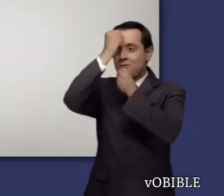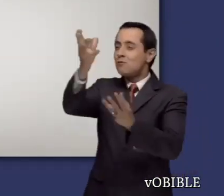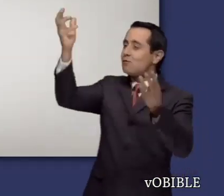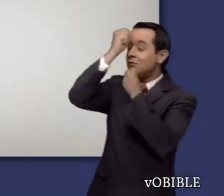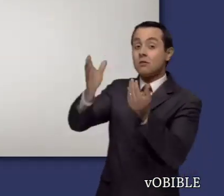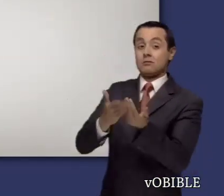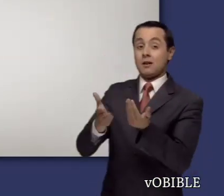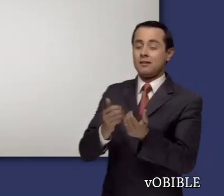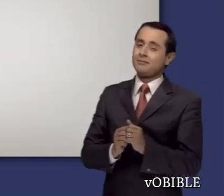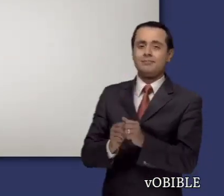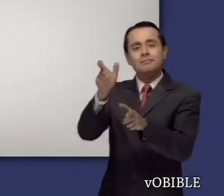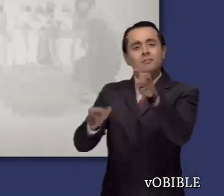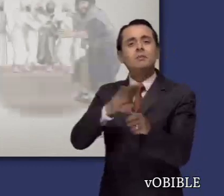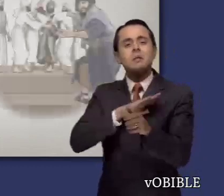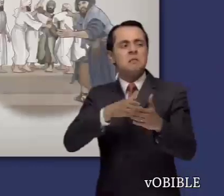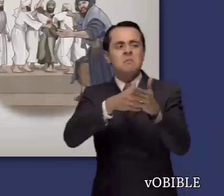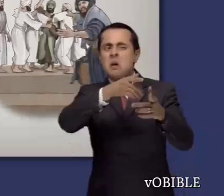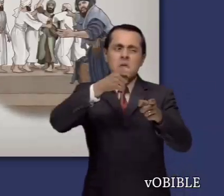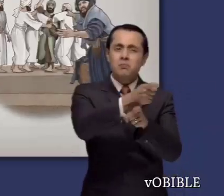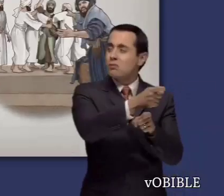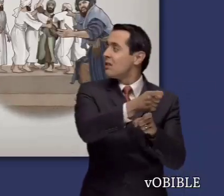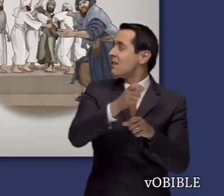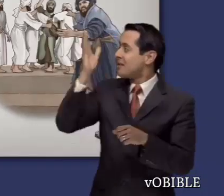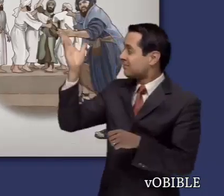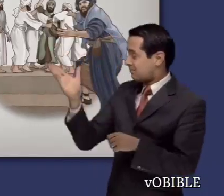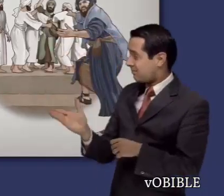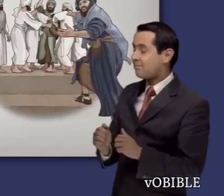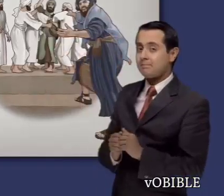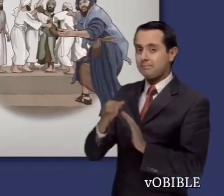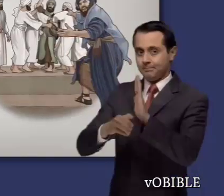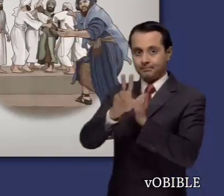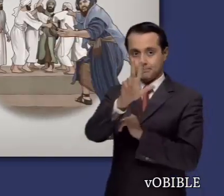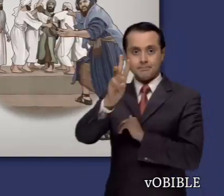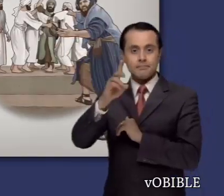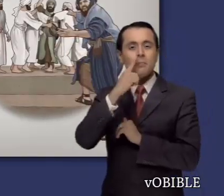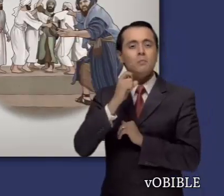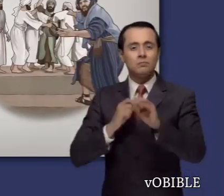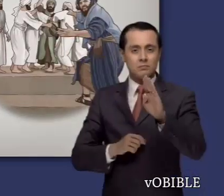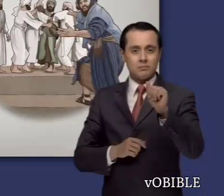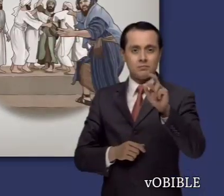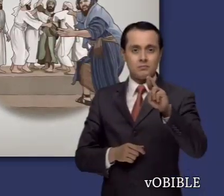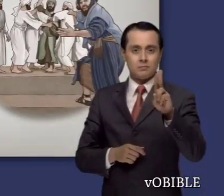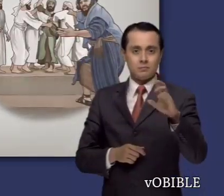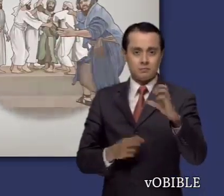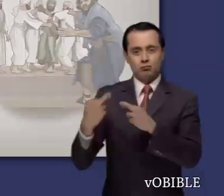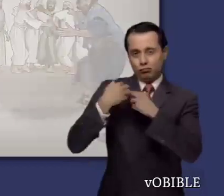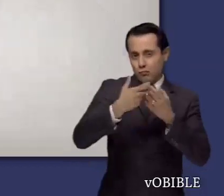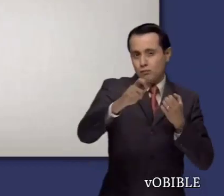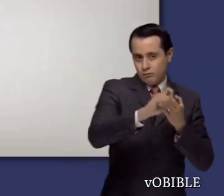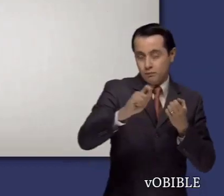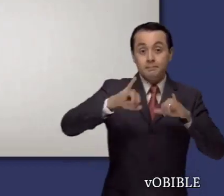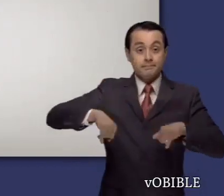En muchos capítulos, leemos que Jeremías proclamó con valor los mensajes de Jehová a pesar de sufrir una feroz persecución.